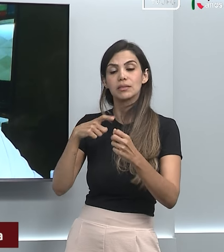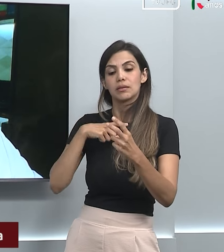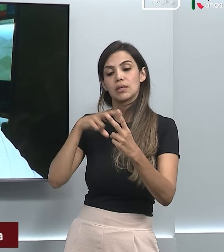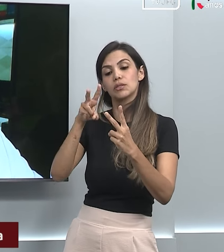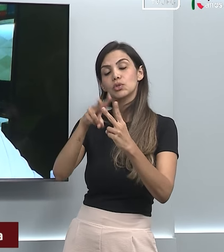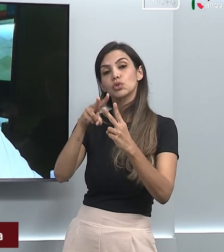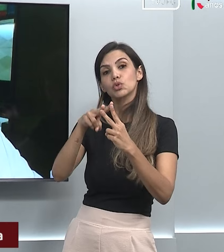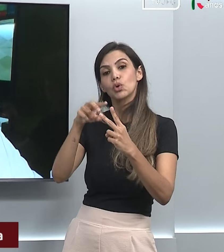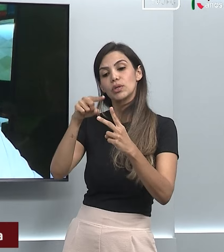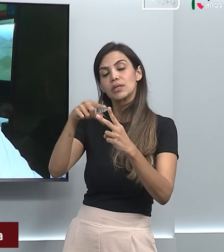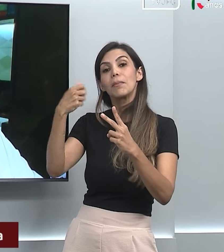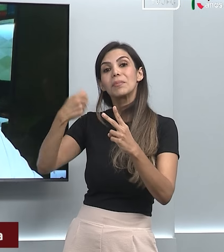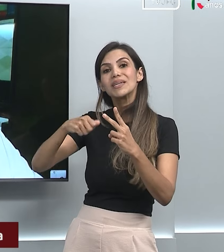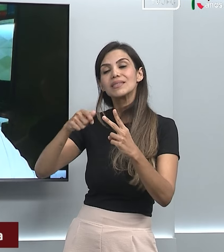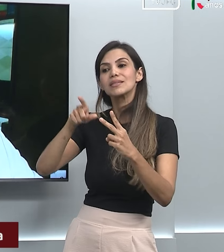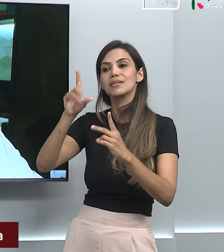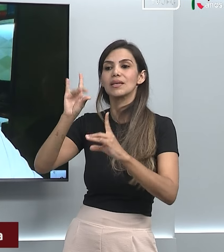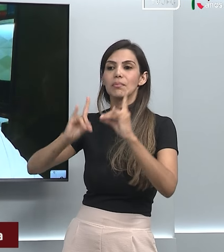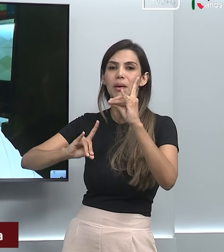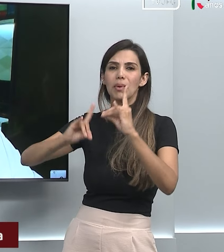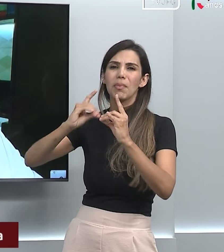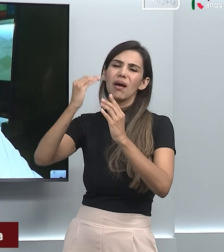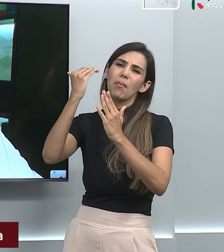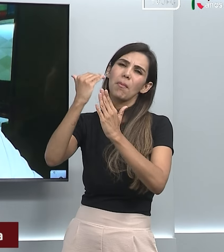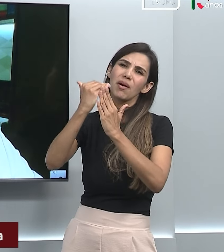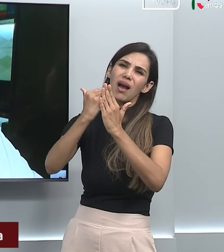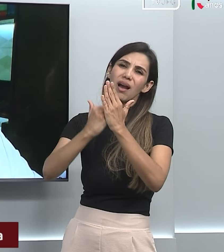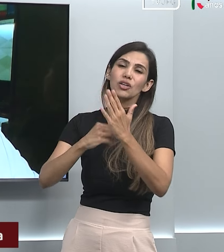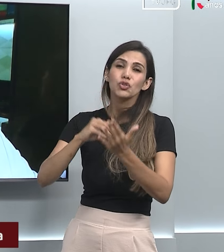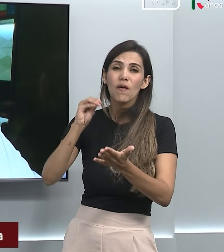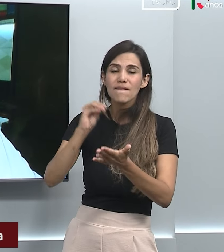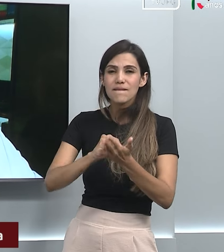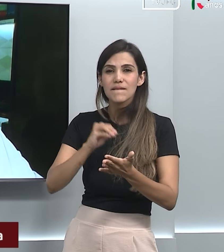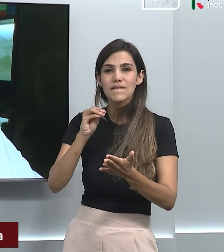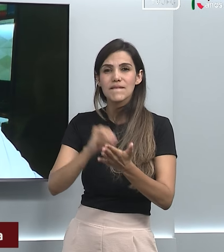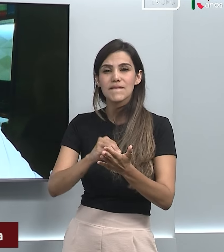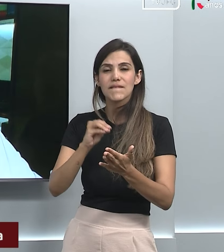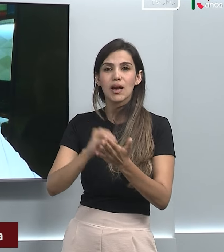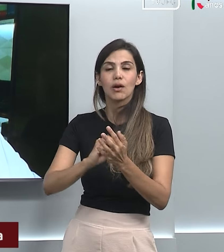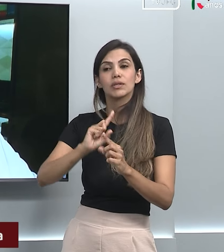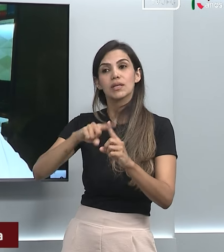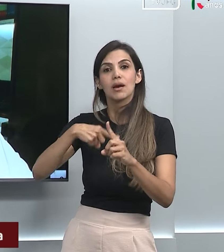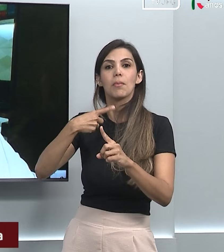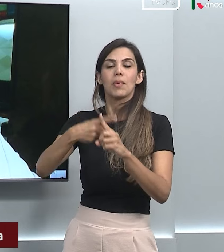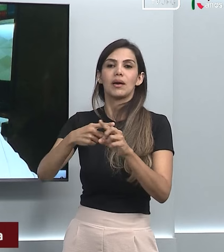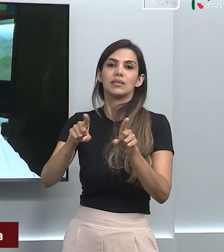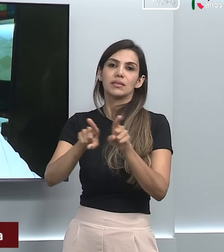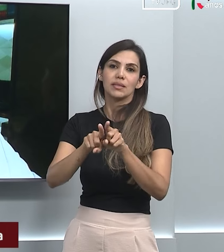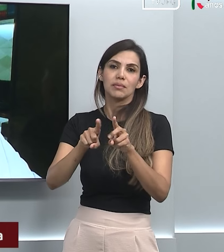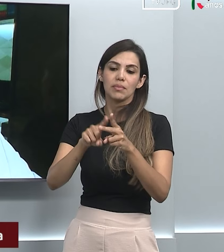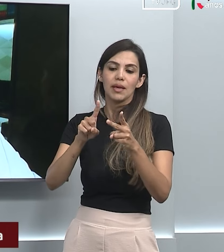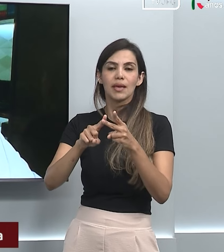Níveis baixos de testosterona associado com sintomas clínicos de hipogonadismo.